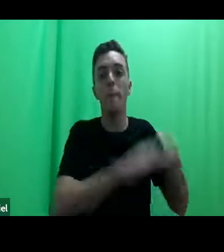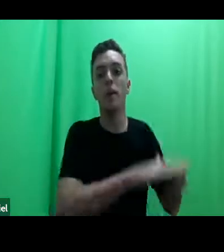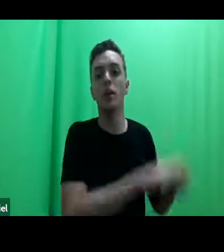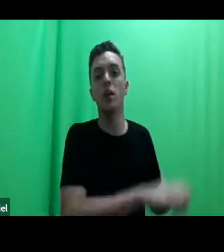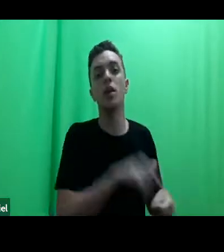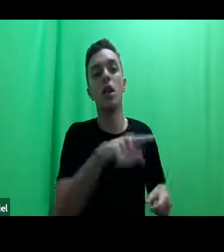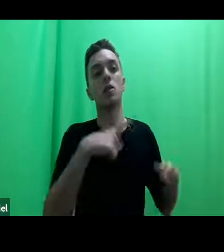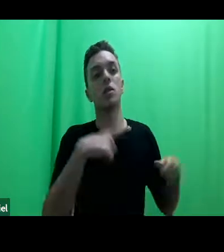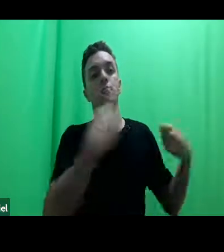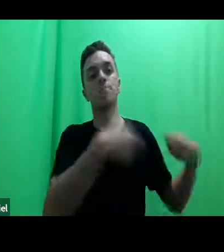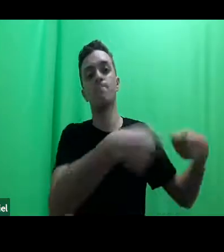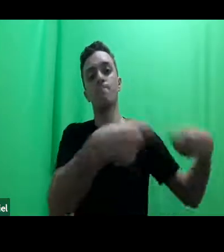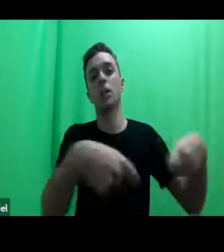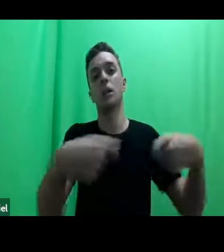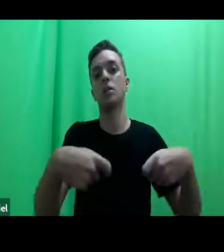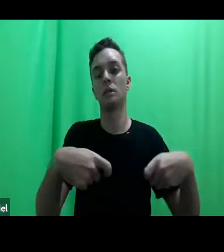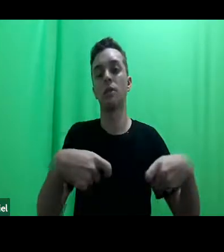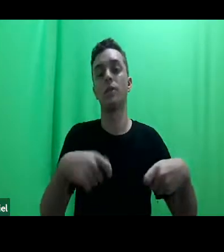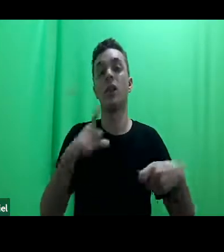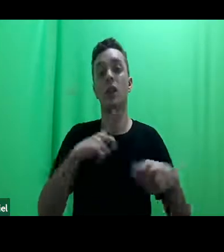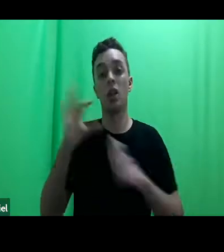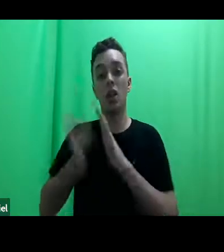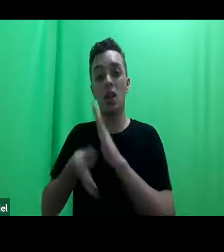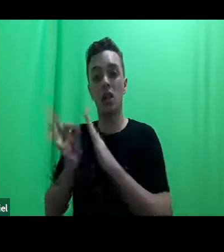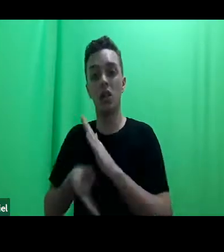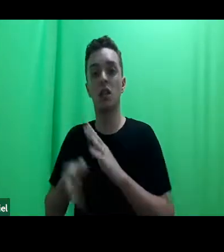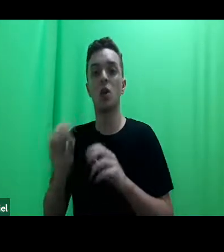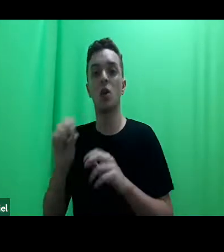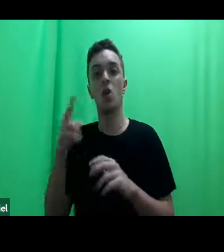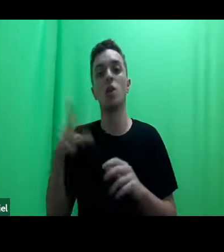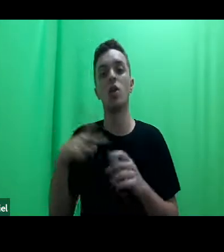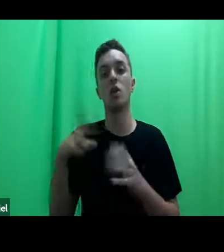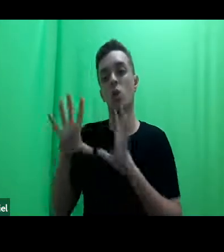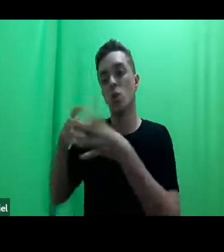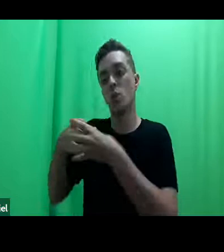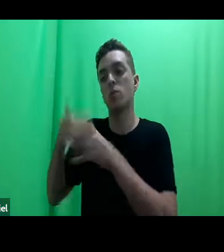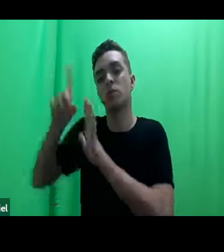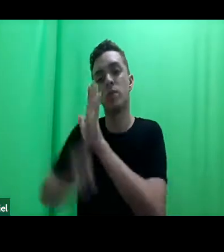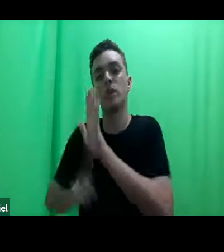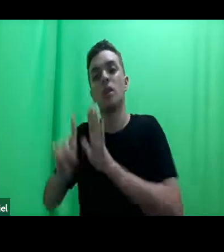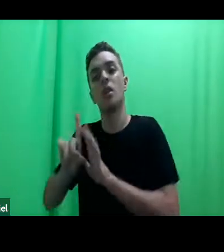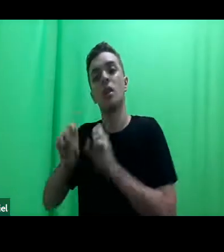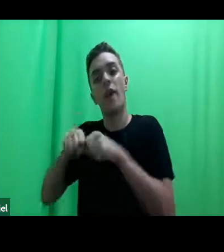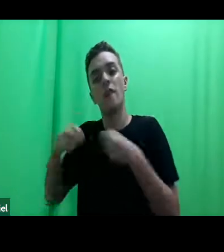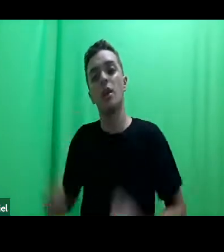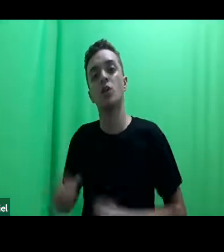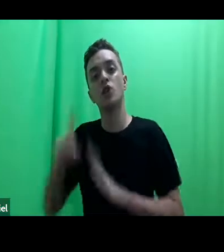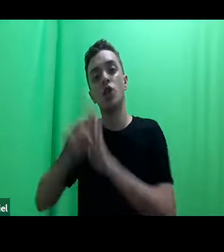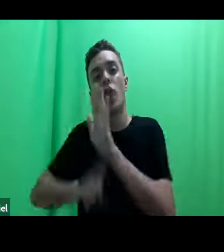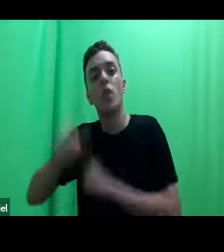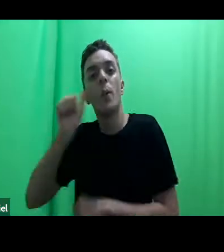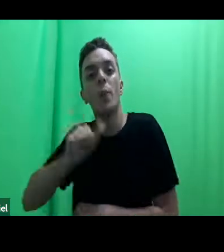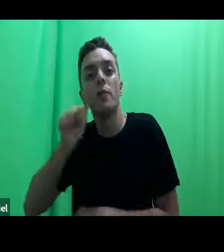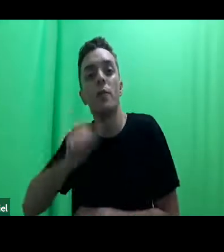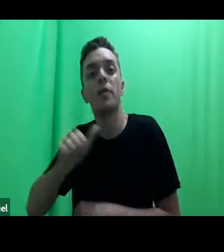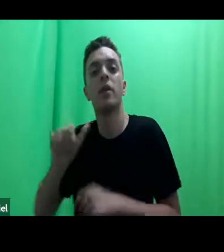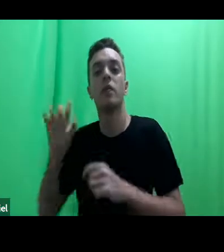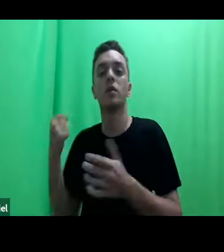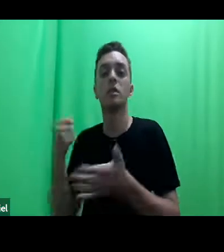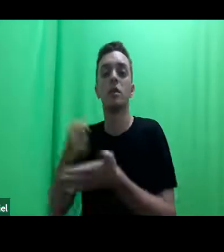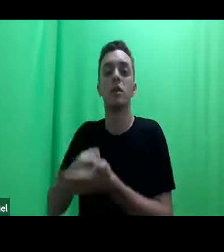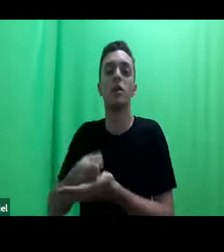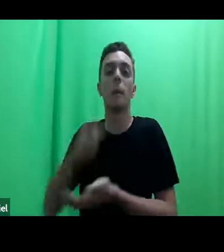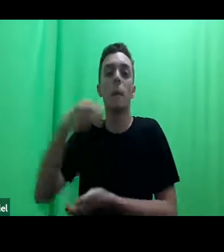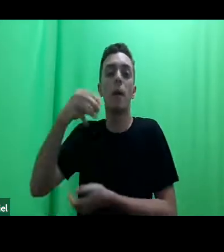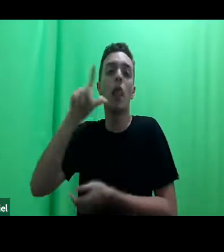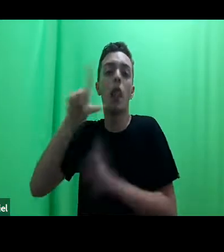quando se trata de clínicas ou de núcleos, por exemplo, de defesa dos direitos da mulher, de aplicação da Lei Maria da Penha,